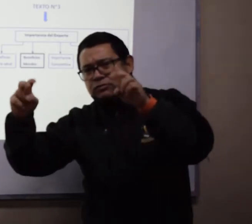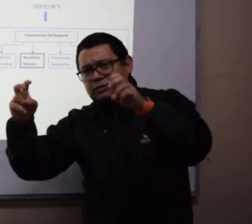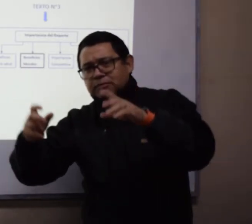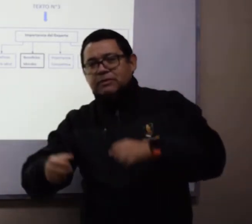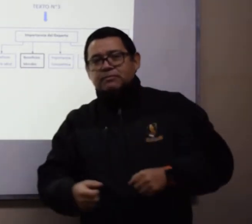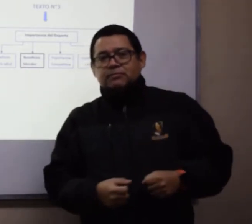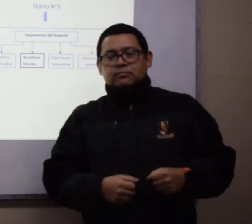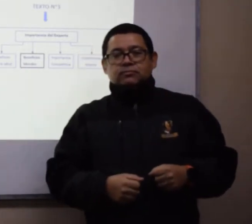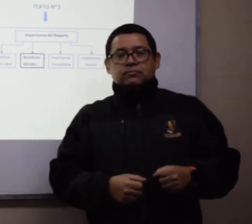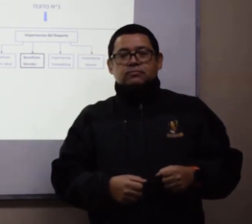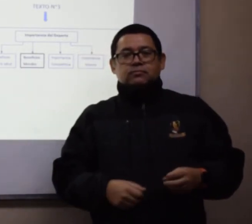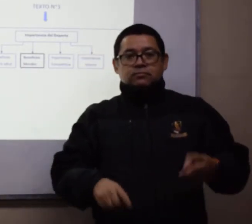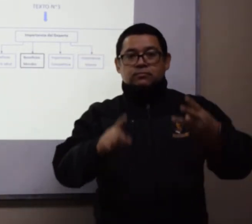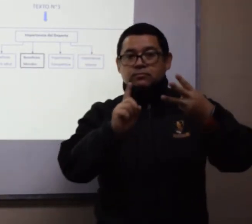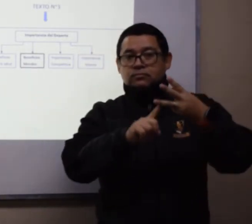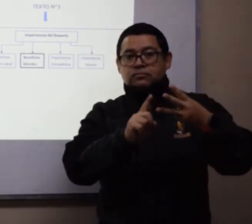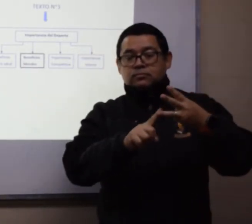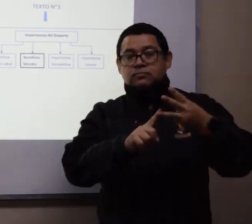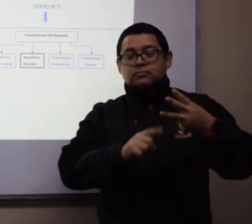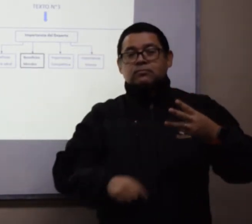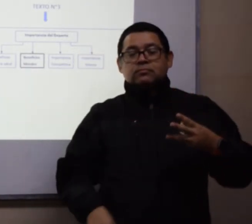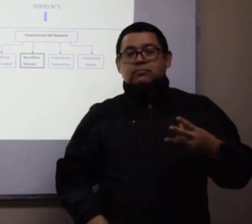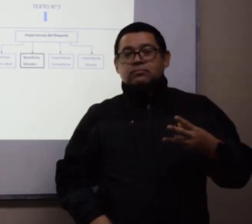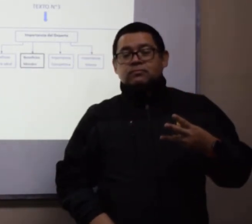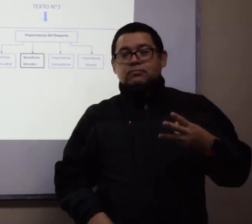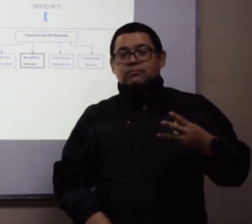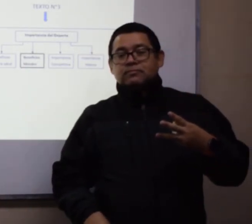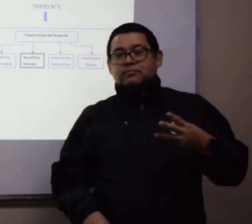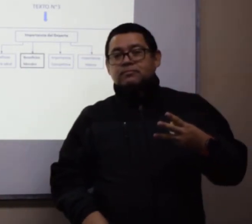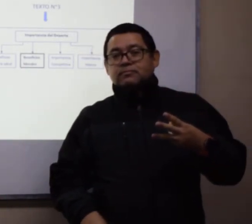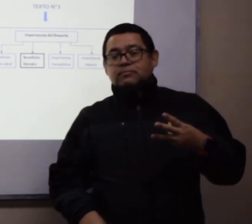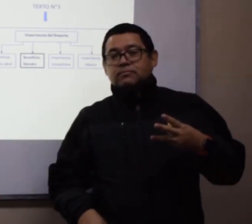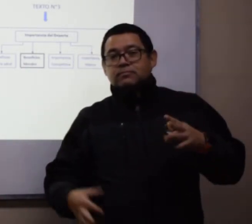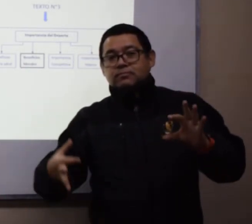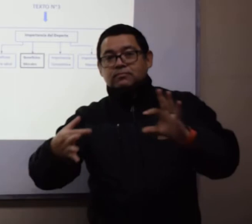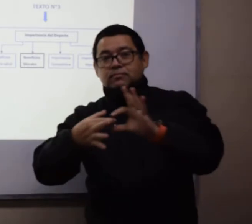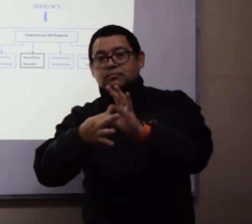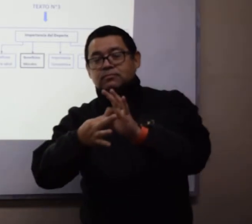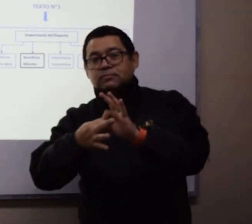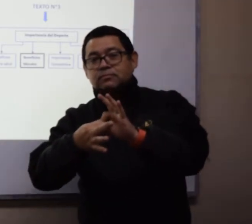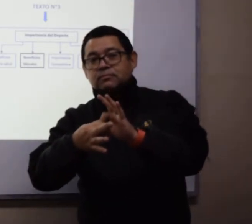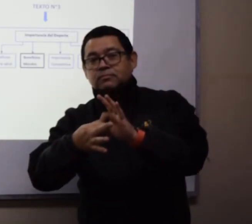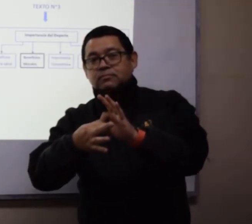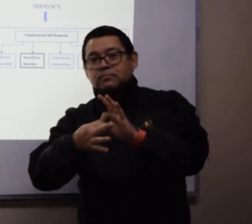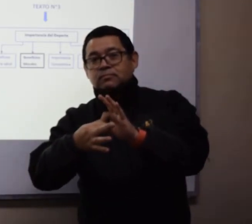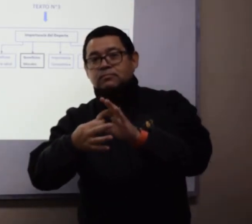La pregunta 3 está relacionada con la asignatura de convivencia social.